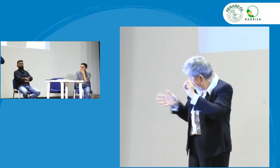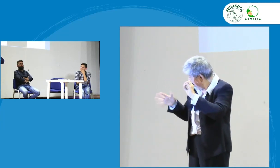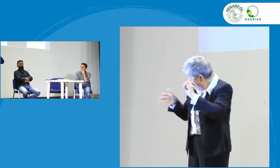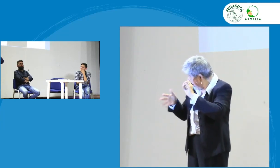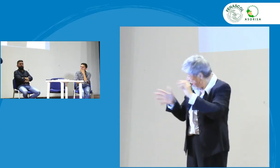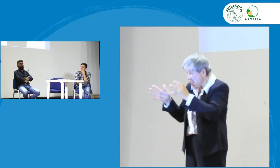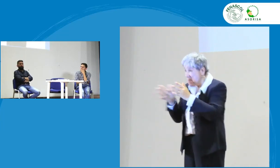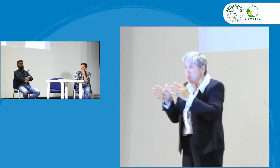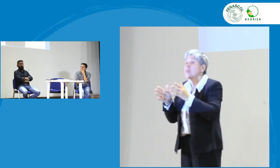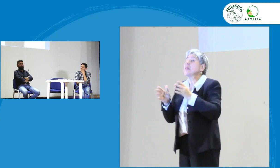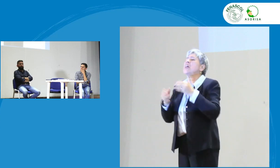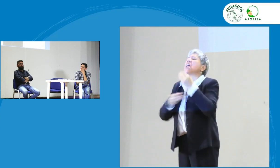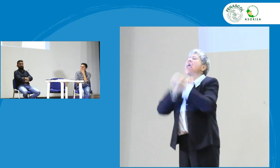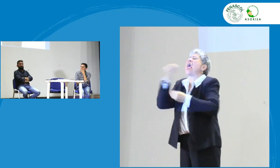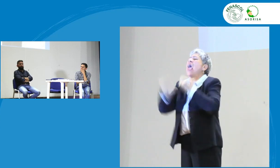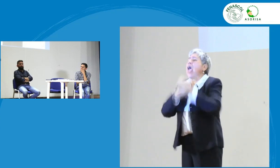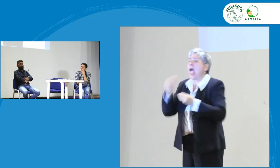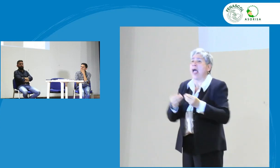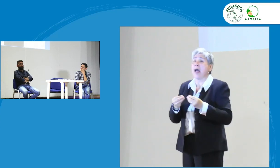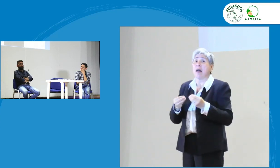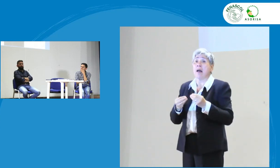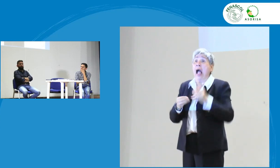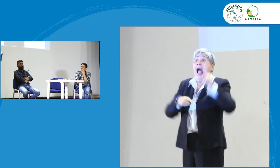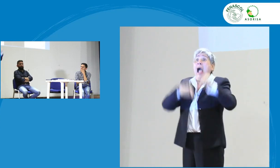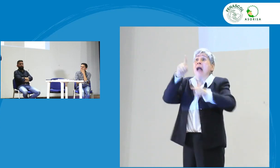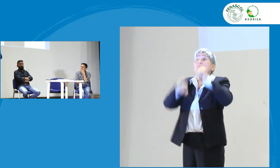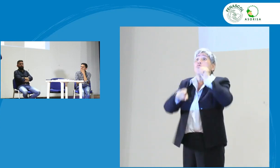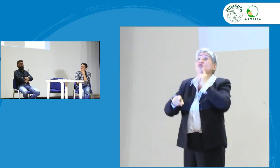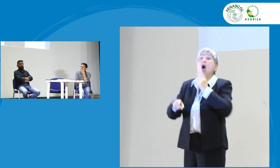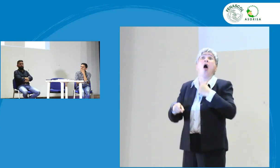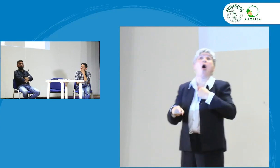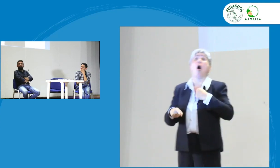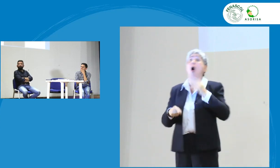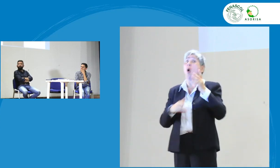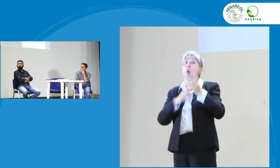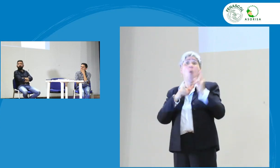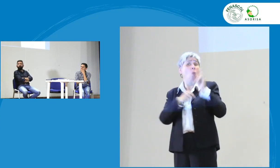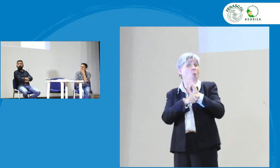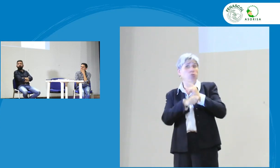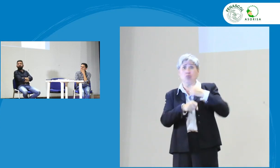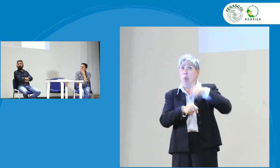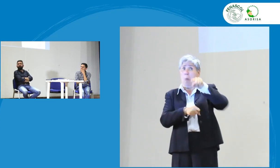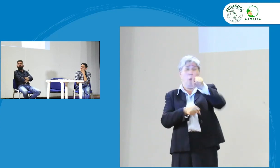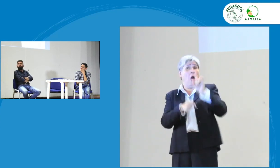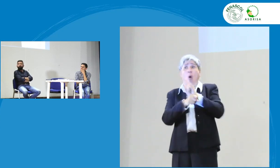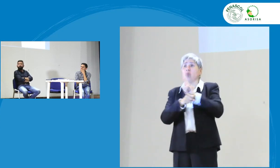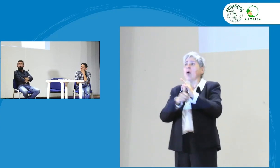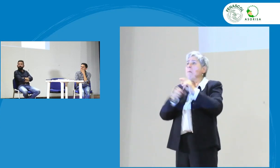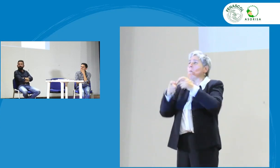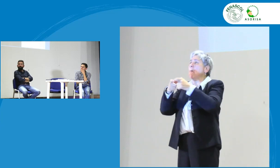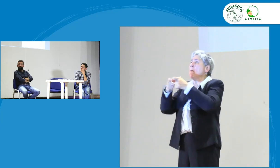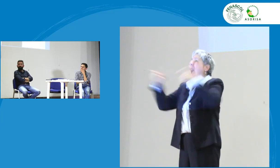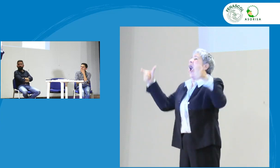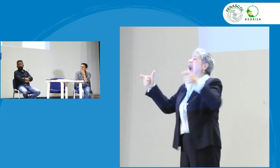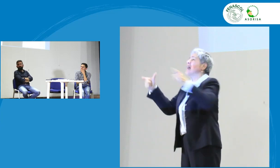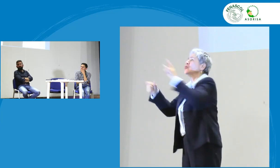si no estoy mal por estas fechas en que algunos sordos decía ay yo no uso tal seña